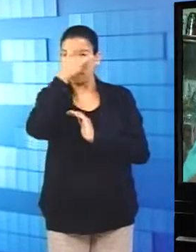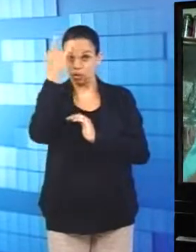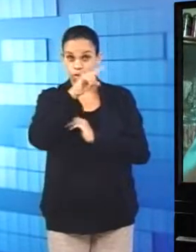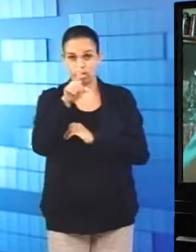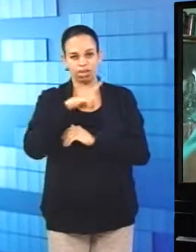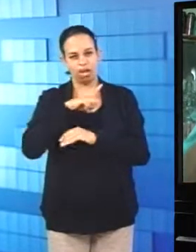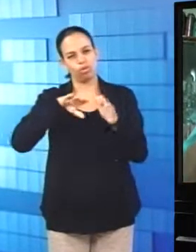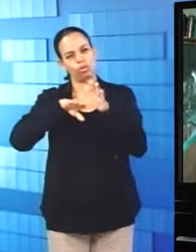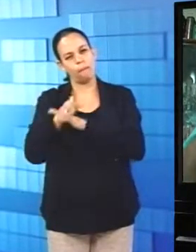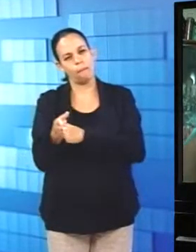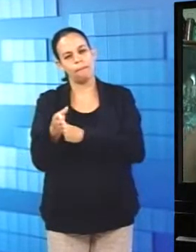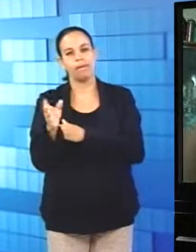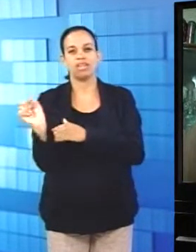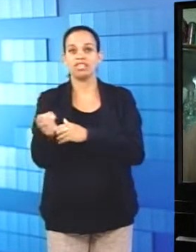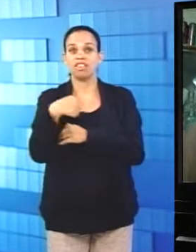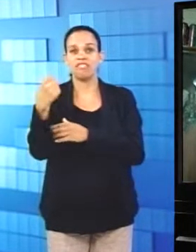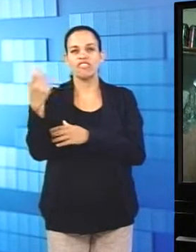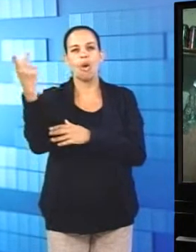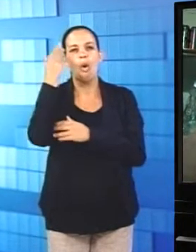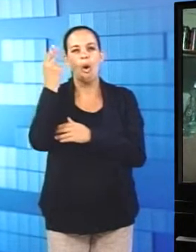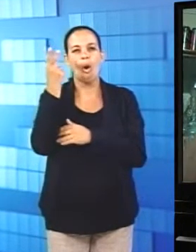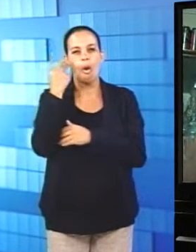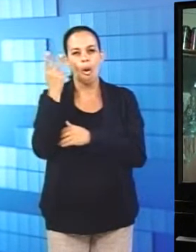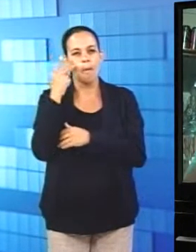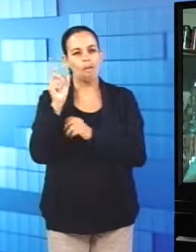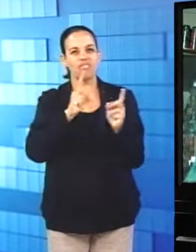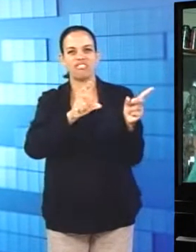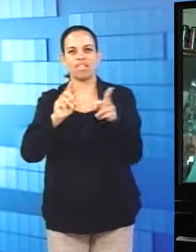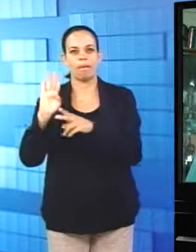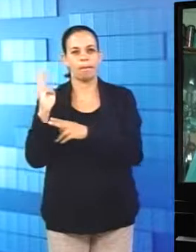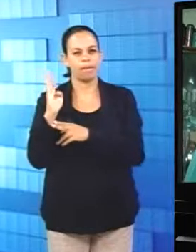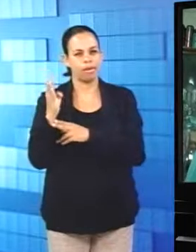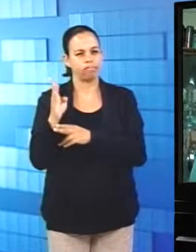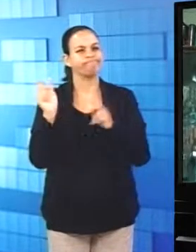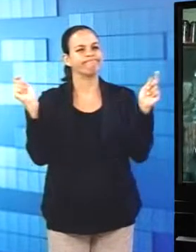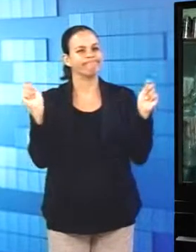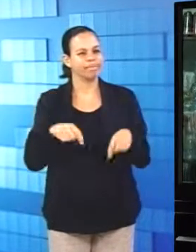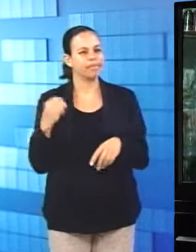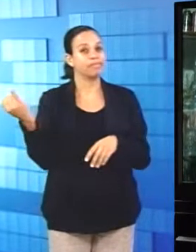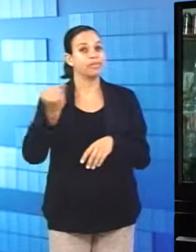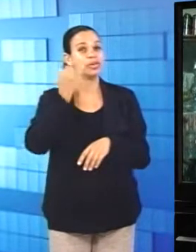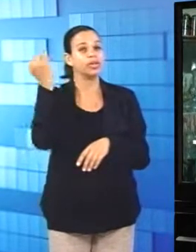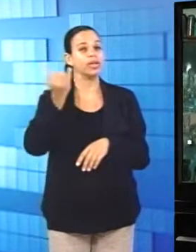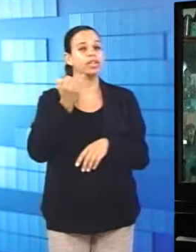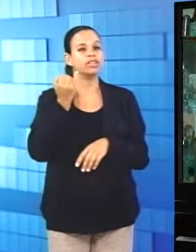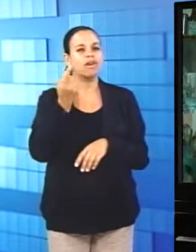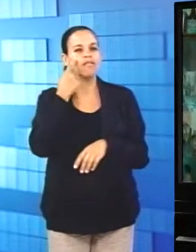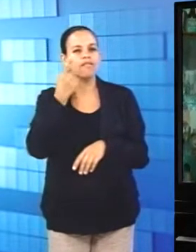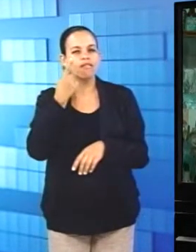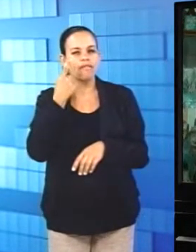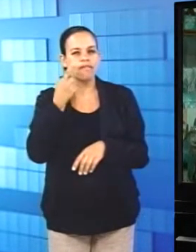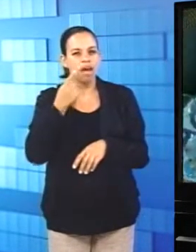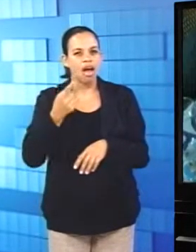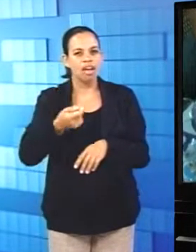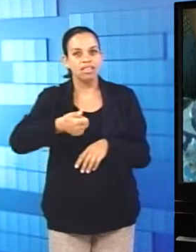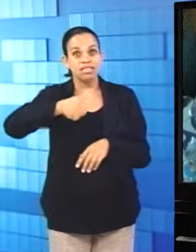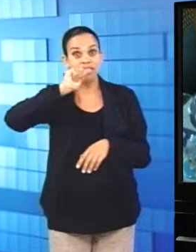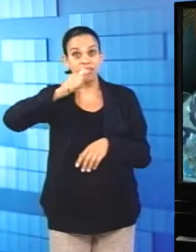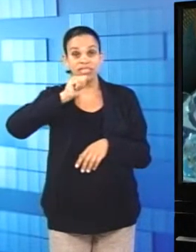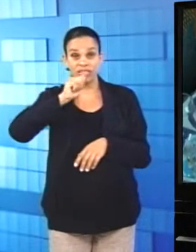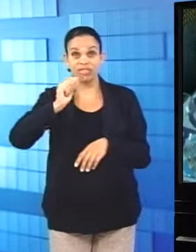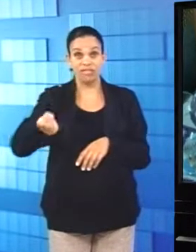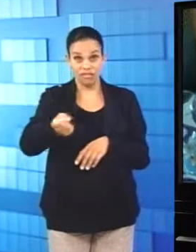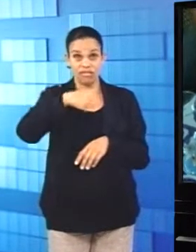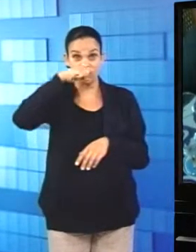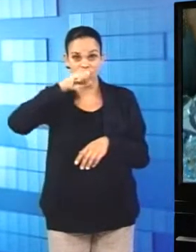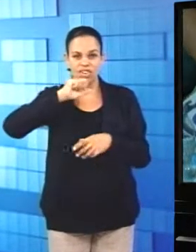habituado com as cervejas comuns vendidas nos bares tradicionais, vale a pena provar e degustar algum estilo artesanal. É